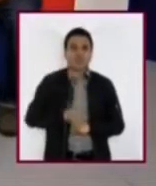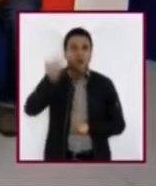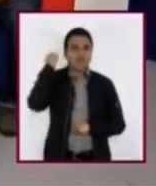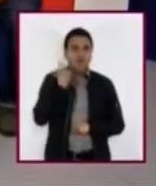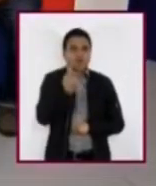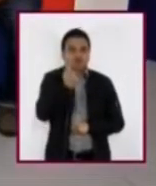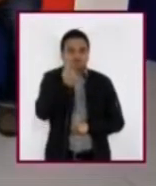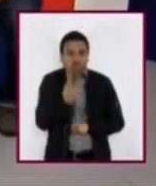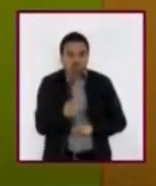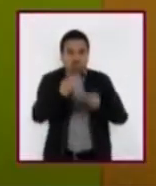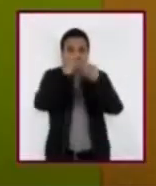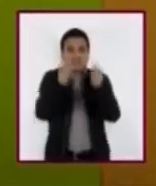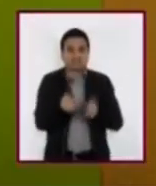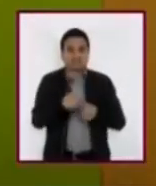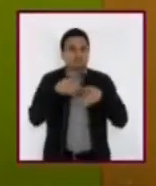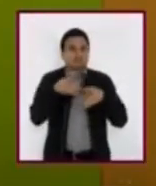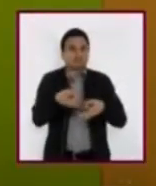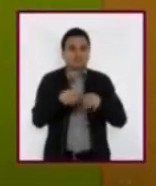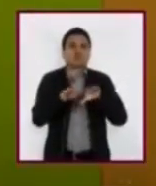a las artes?